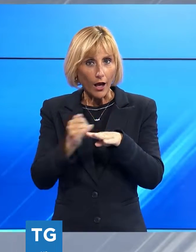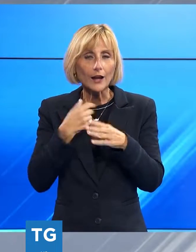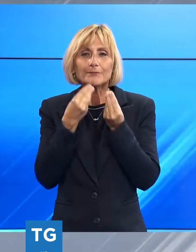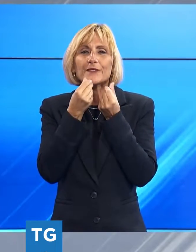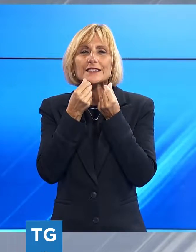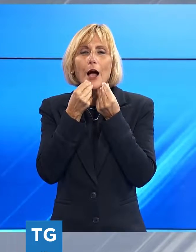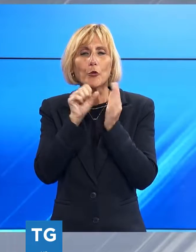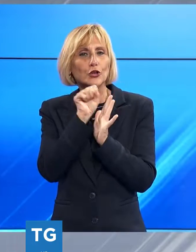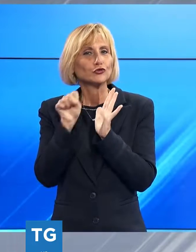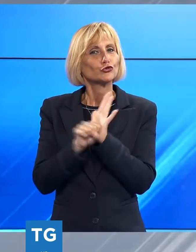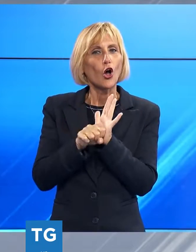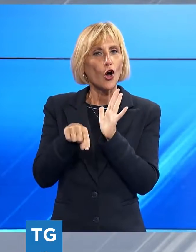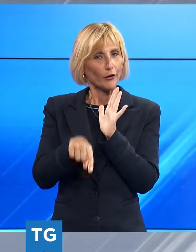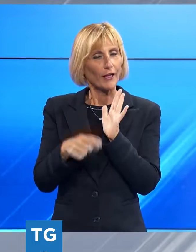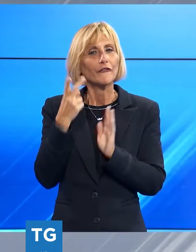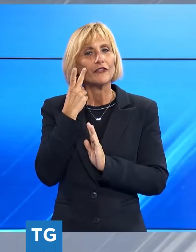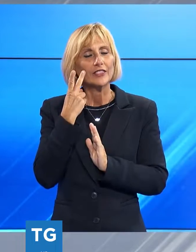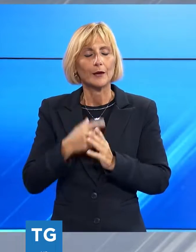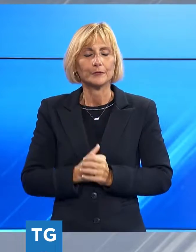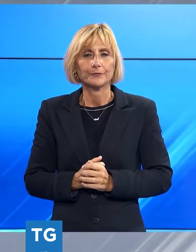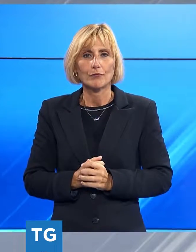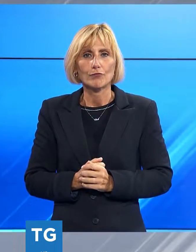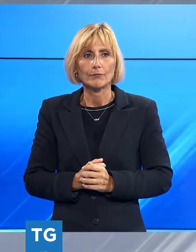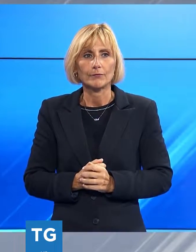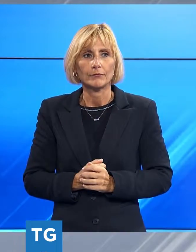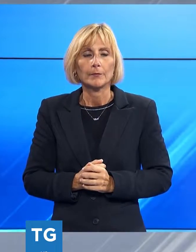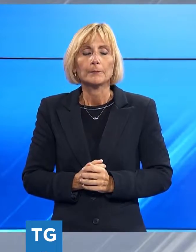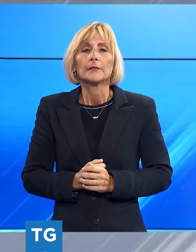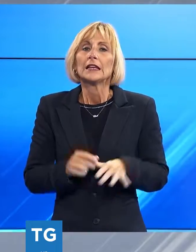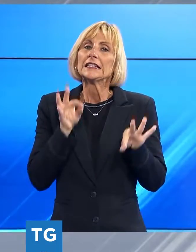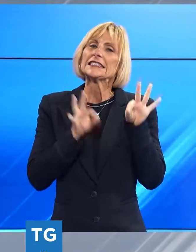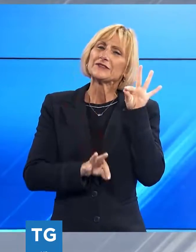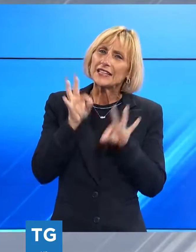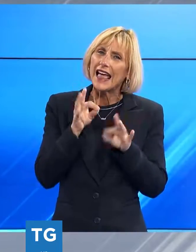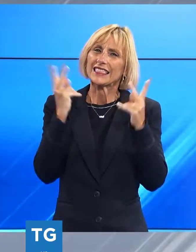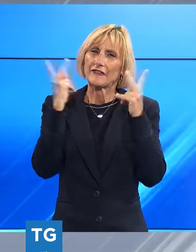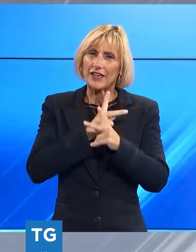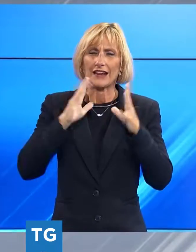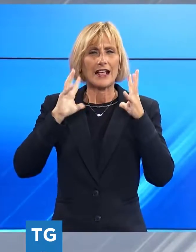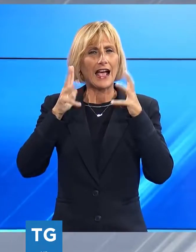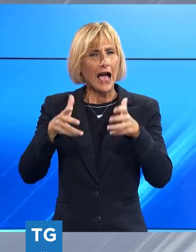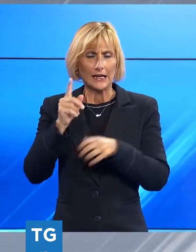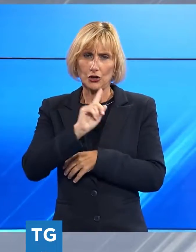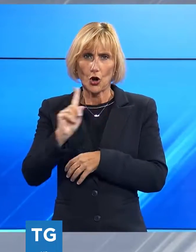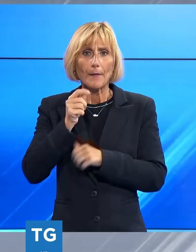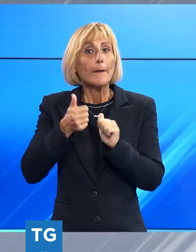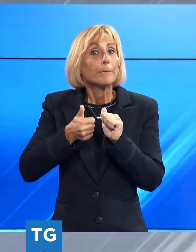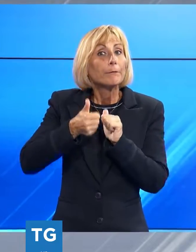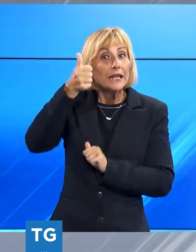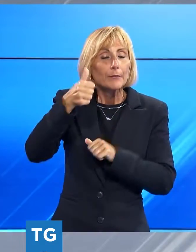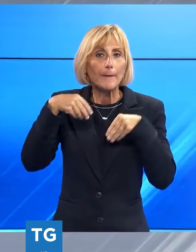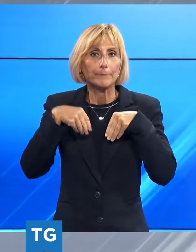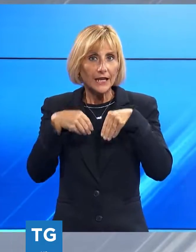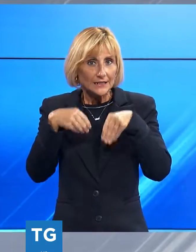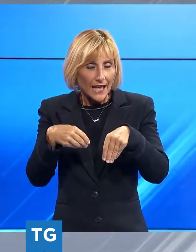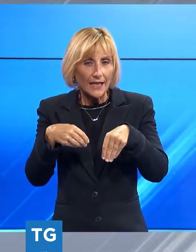storicità nel servizio. Non si parla di una vera e propria sfilata dei cari allegorici, ma di una prima storica presenza di figuranti